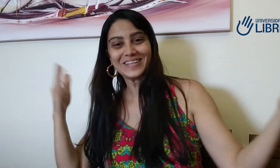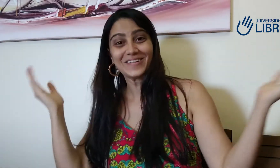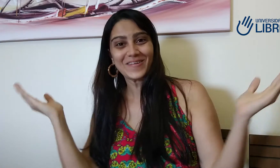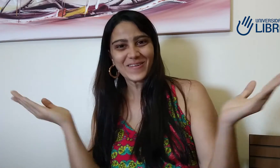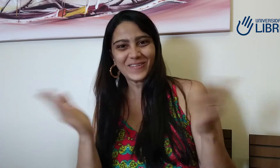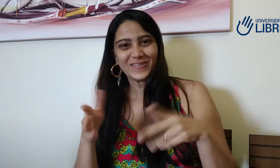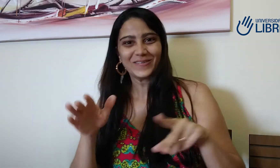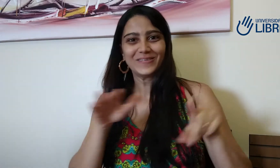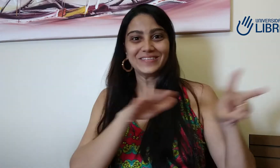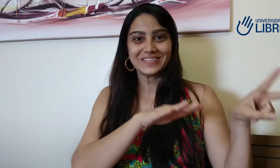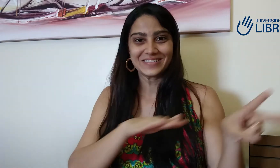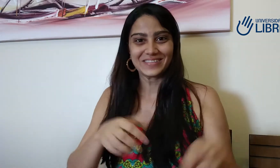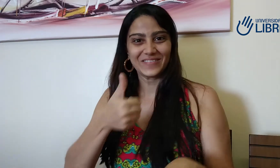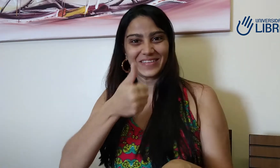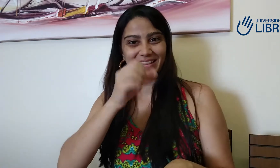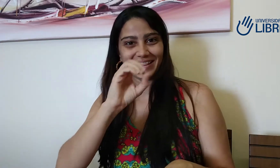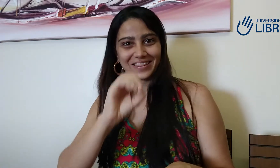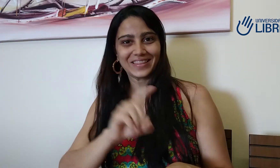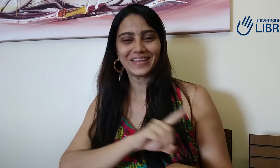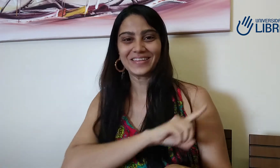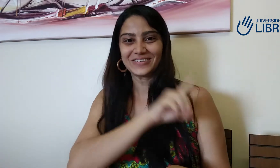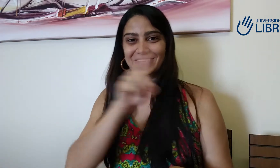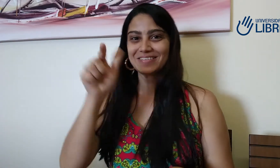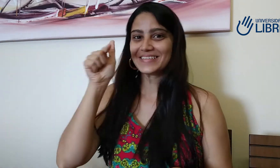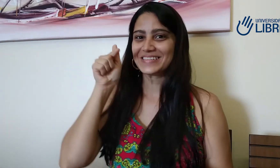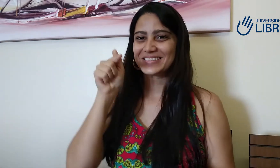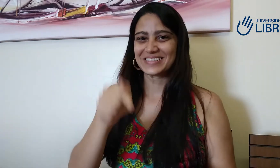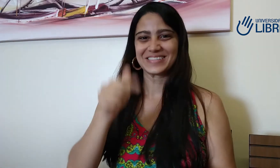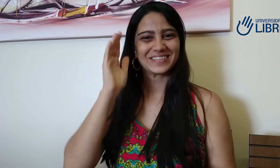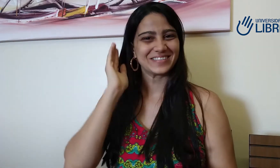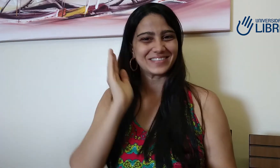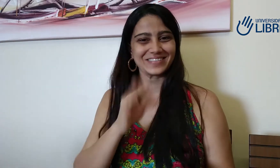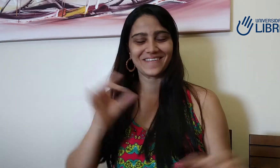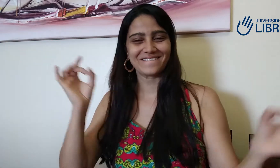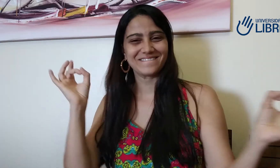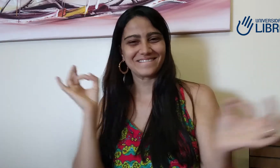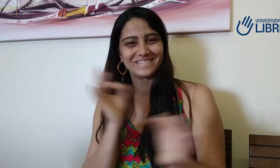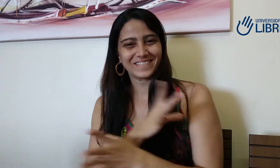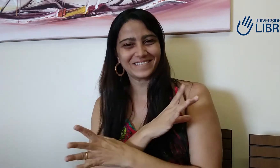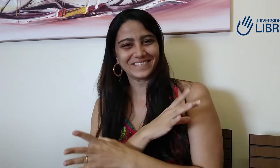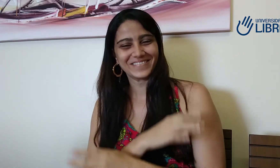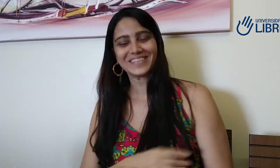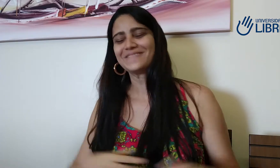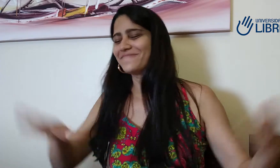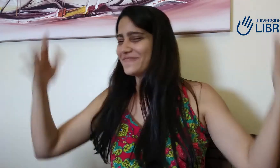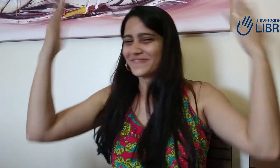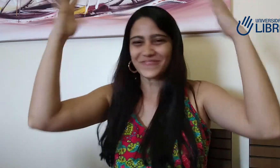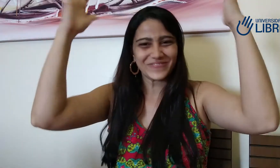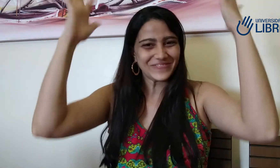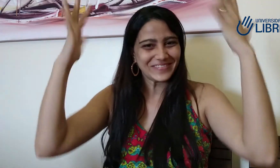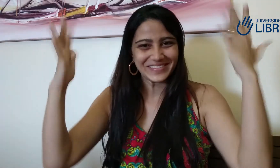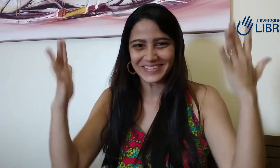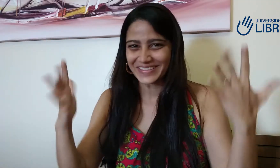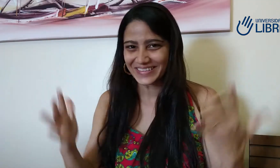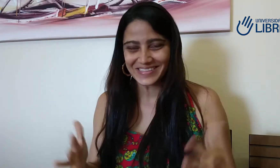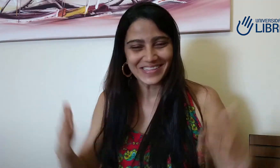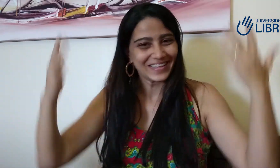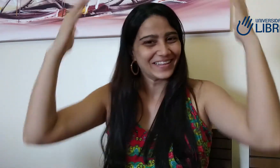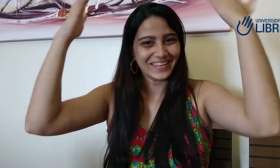Olá, pessoal! Acabou! Hoje termina meu desafio, semana 10, dia